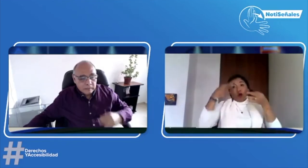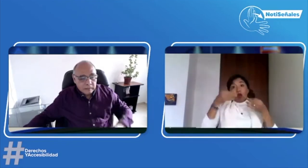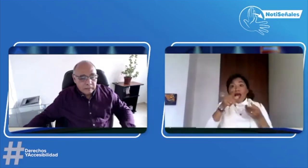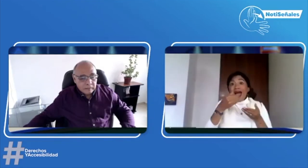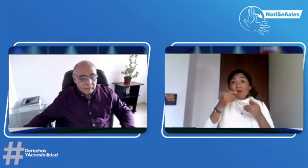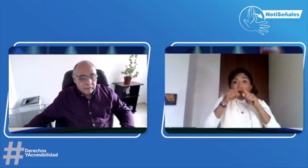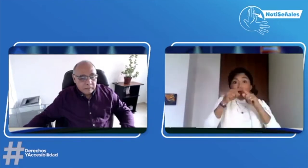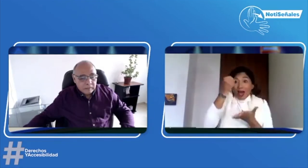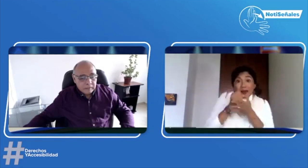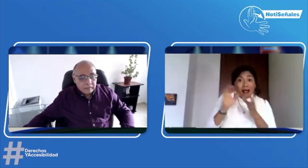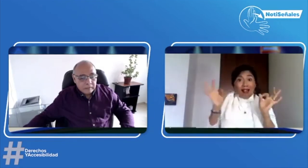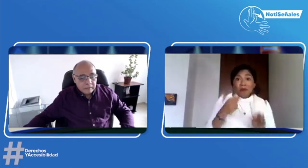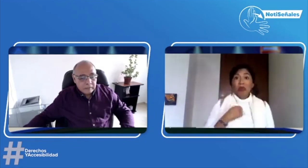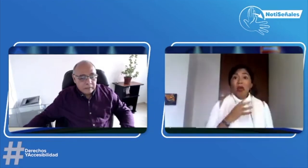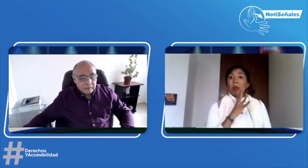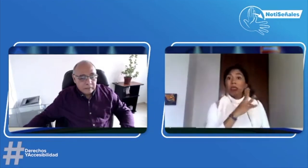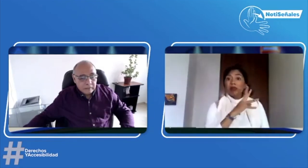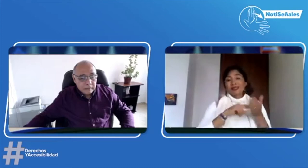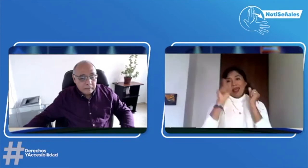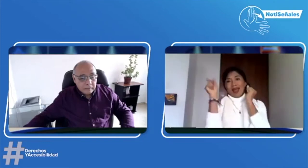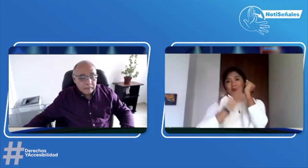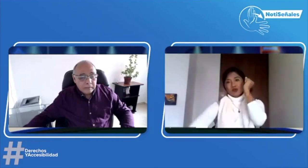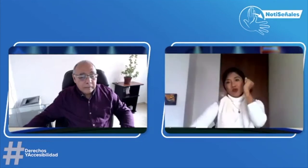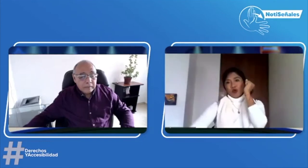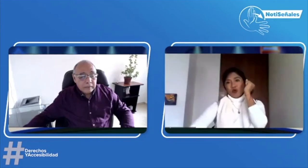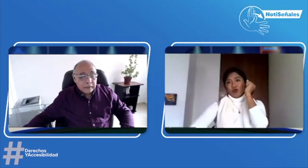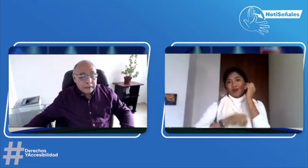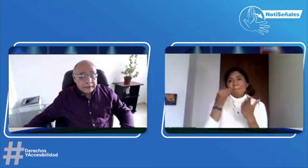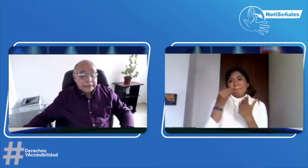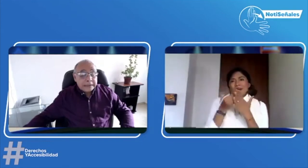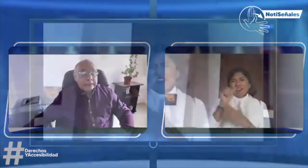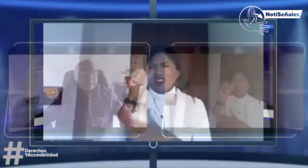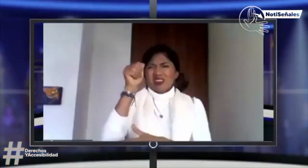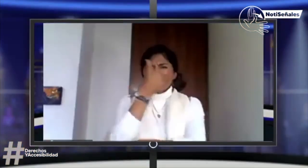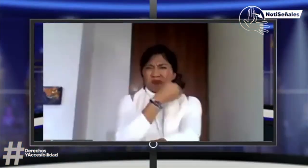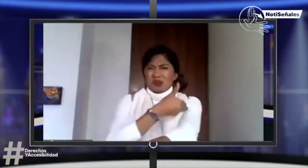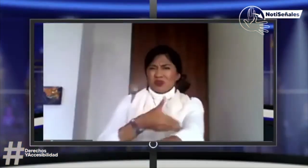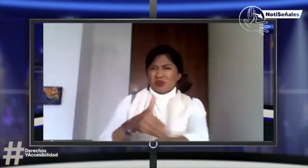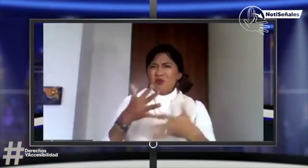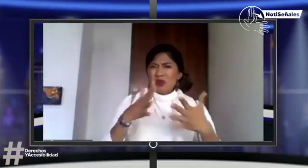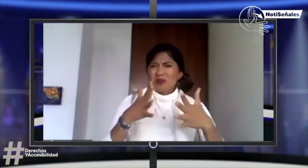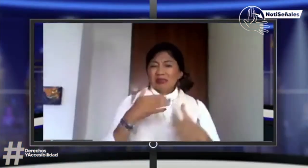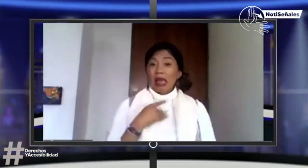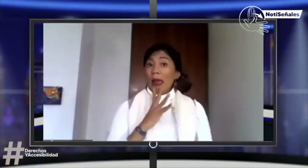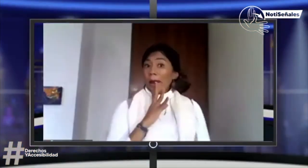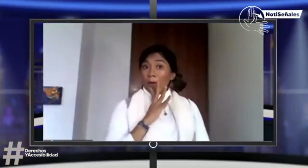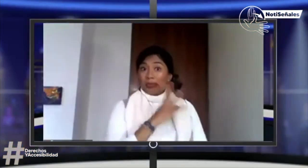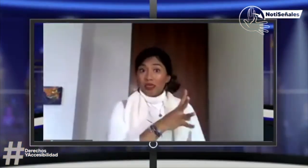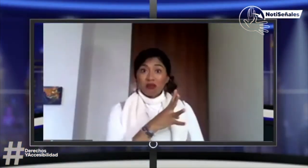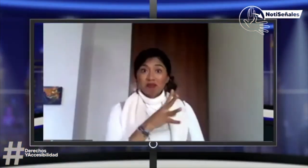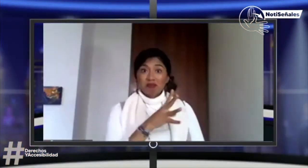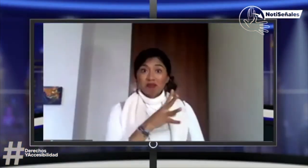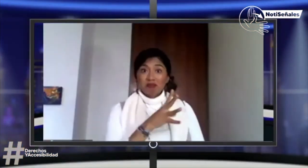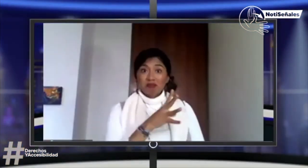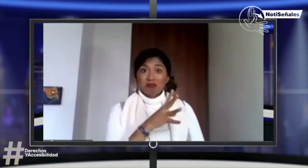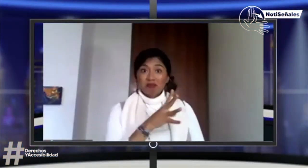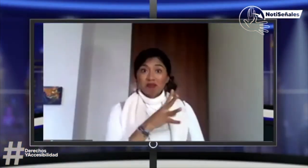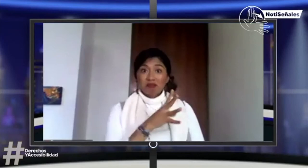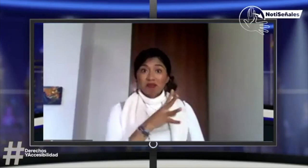de aprobación, por decirlo así. Porque si yo no puedo como tener, si yo no tengo esa acta, tengo como